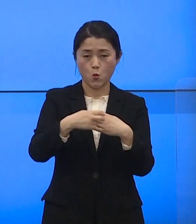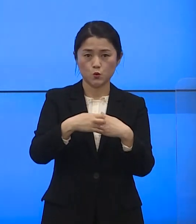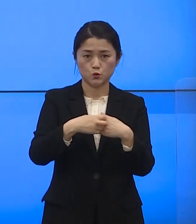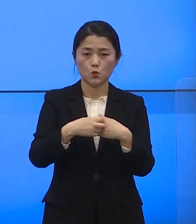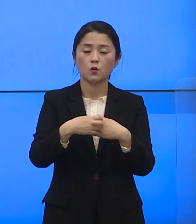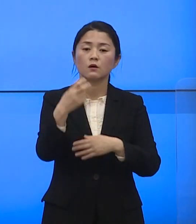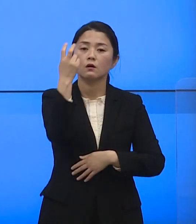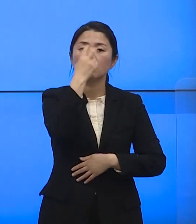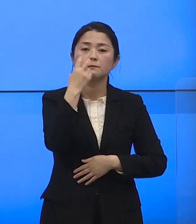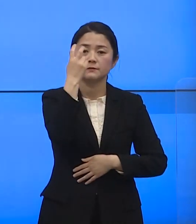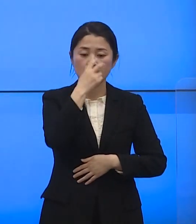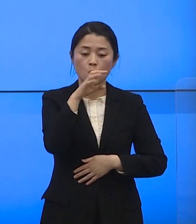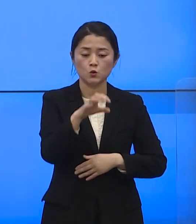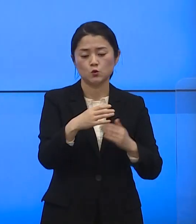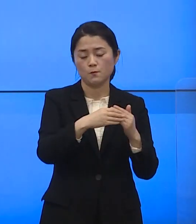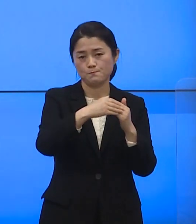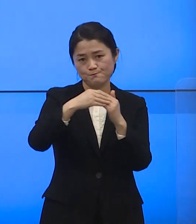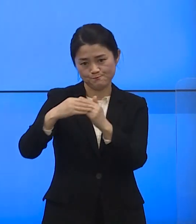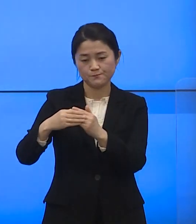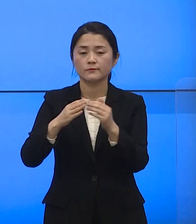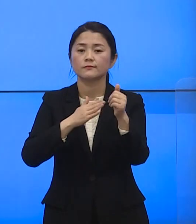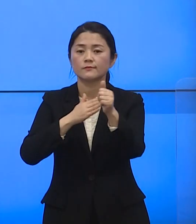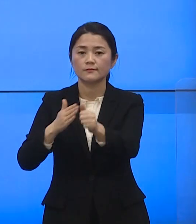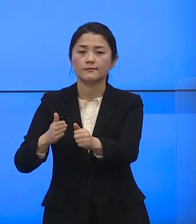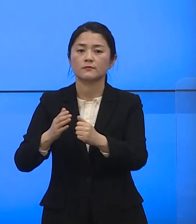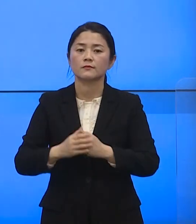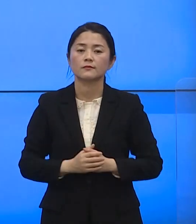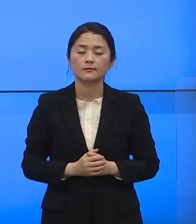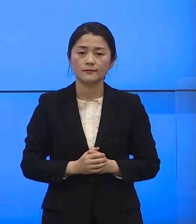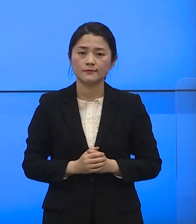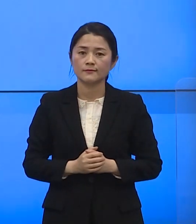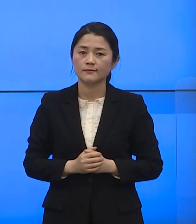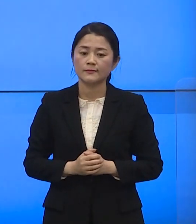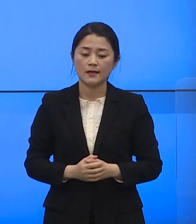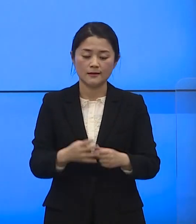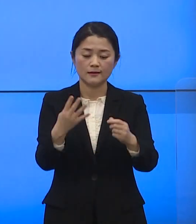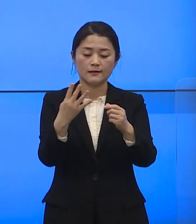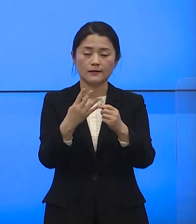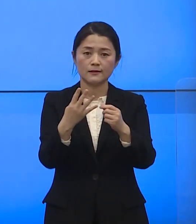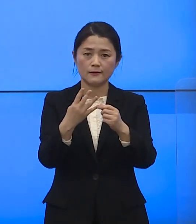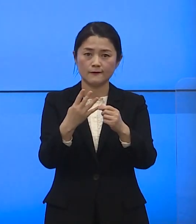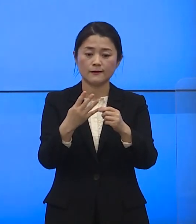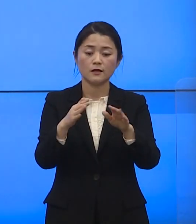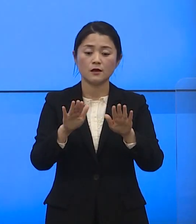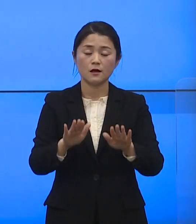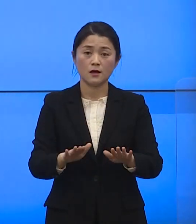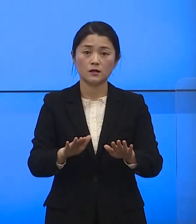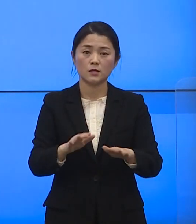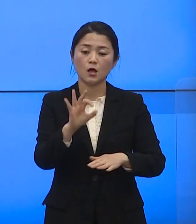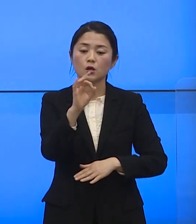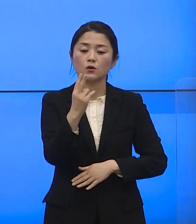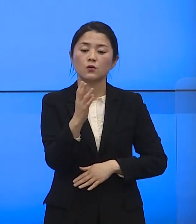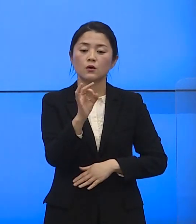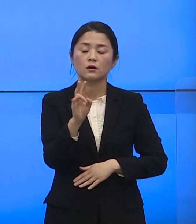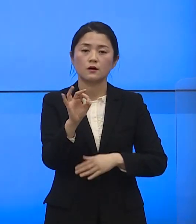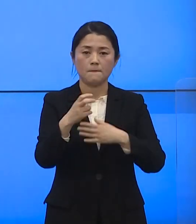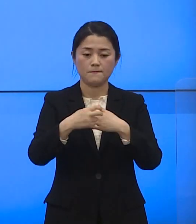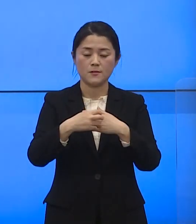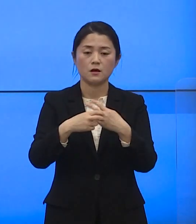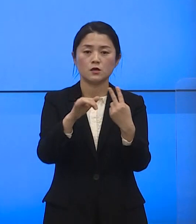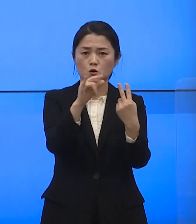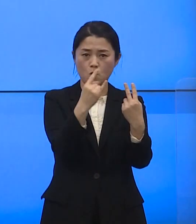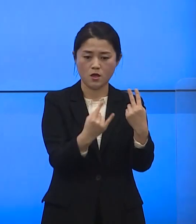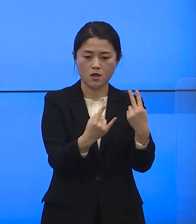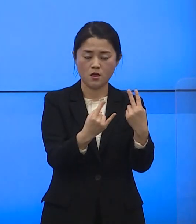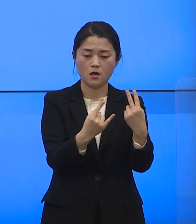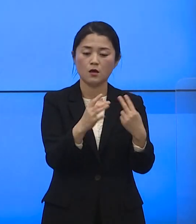선별검사소로 안내해 주시기 바랍니다 넷째 현재 요양병원은 주 2회